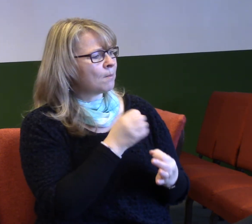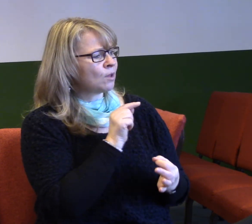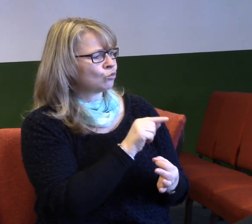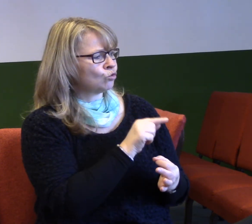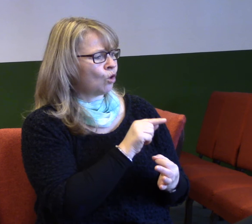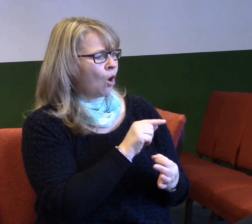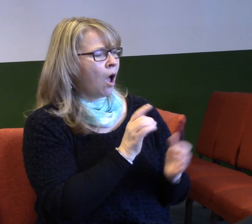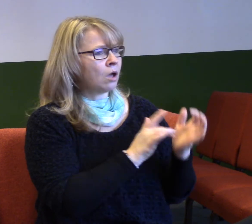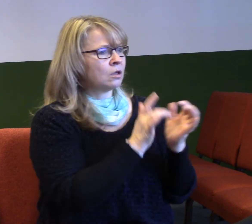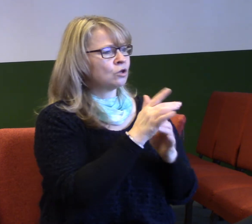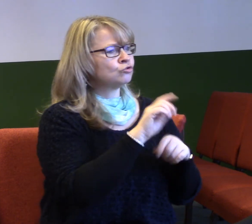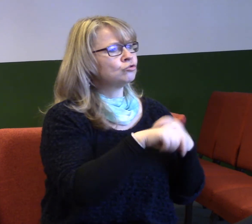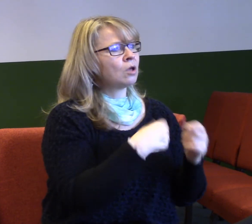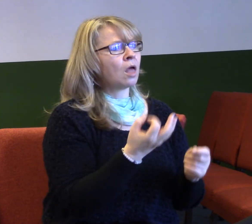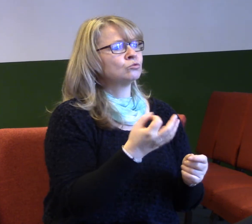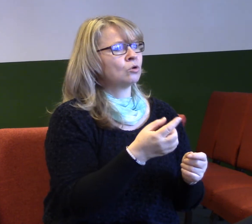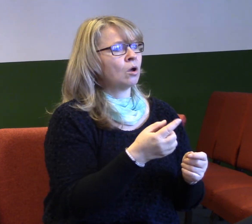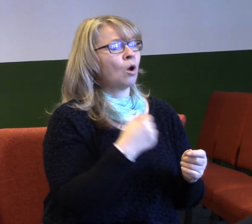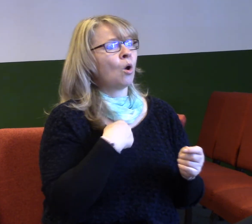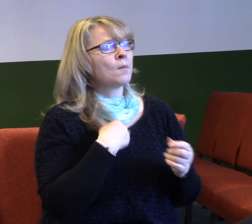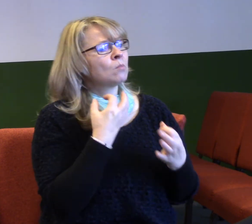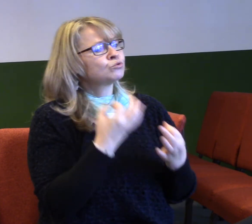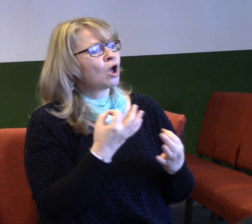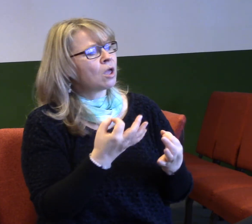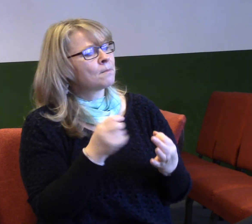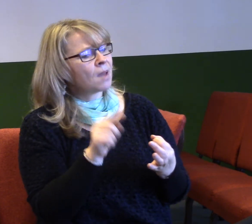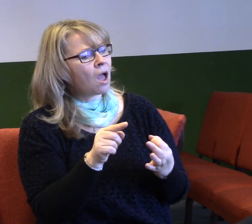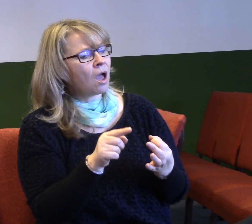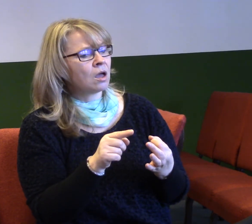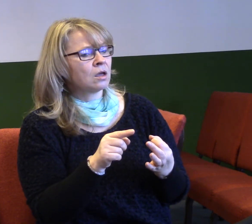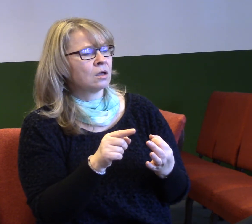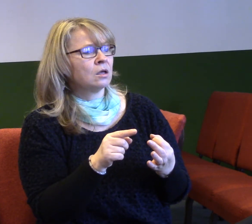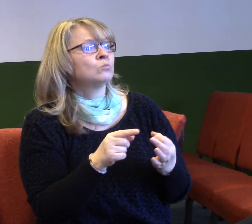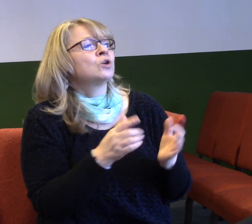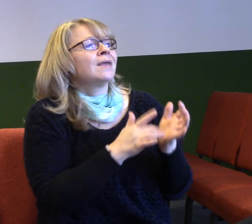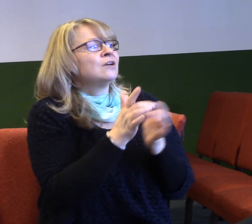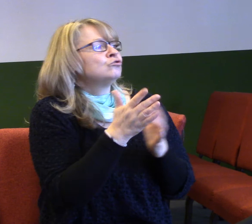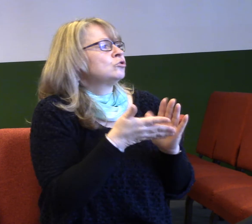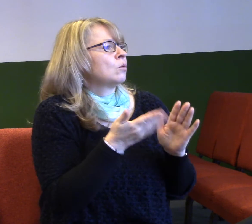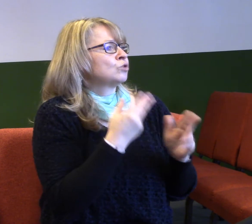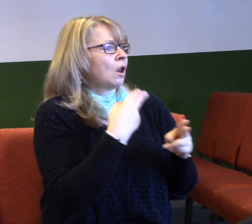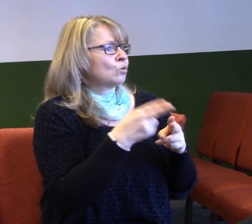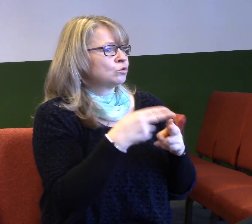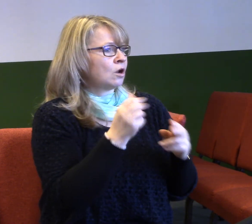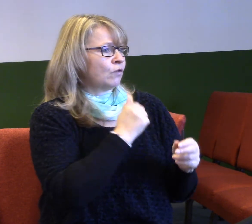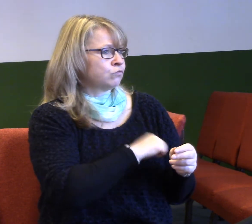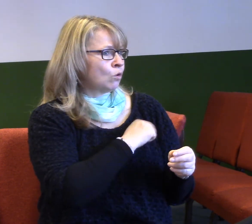uzdravoval v sobotu, že narušoval nějaký systém, v kterém oni žili. Jim se nelíbilo, že